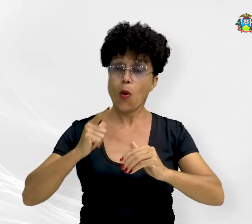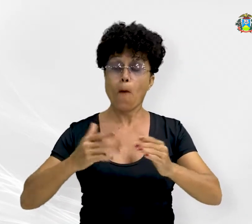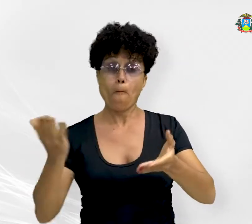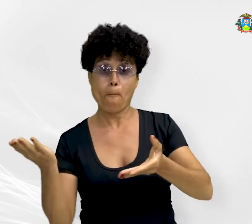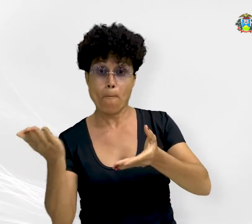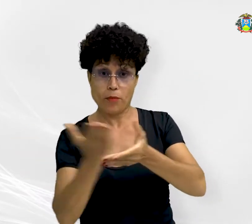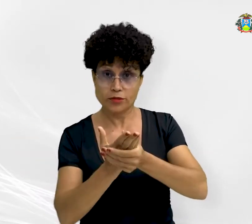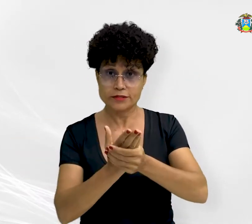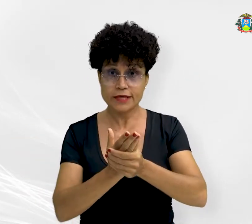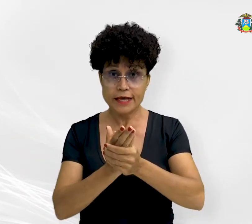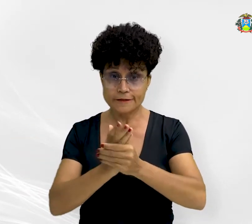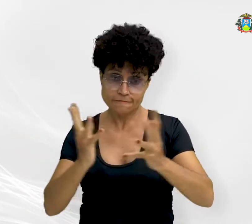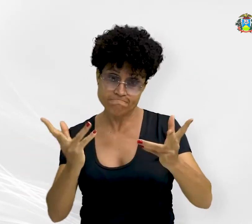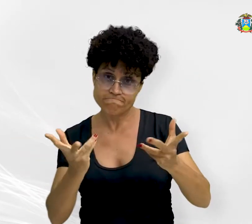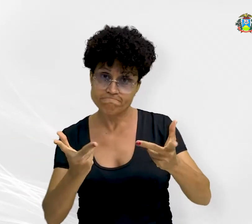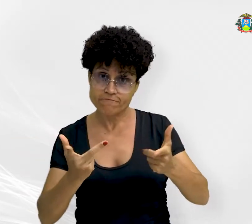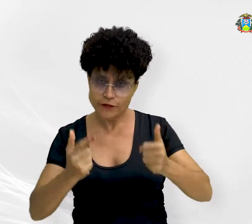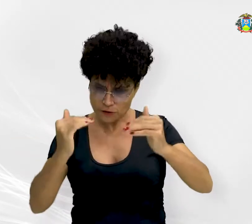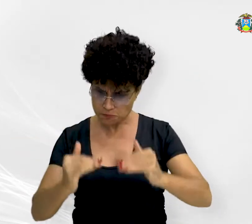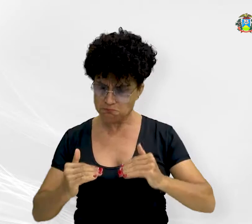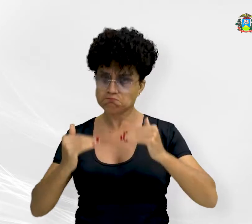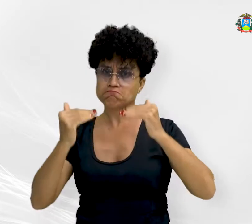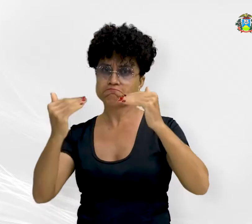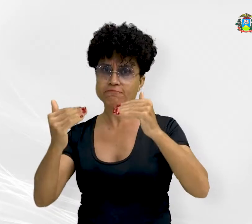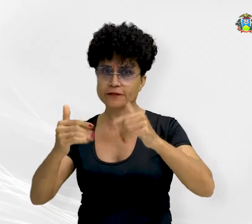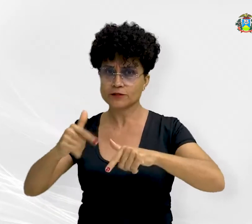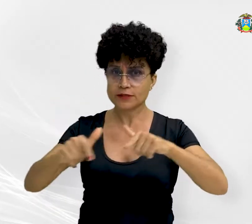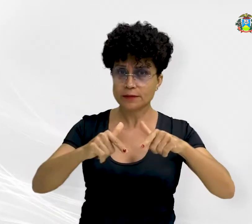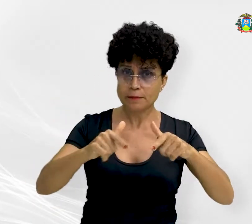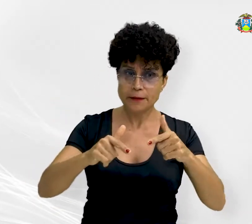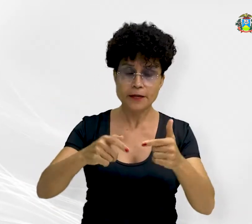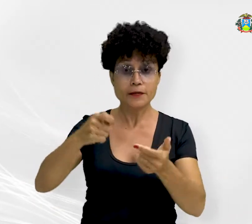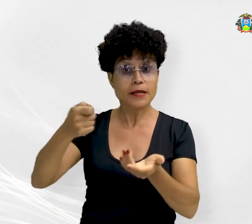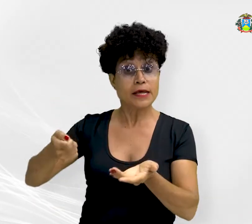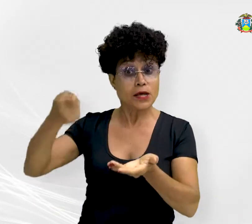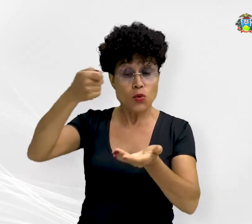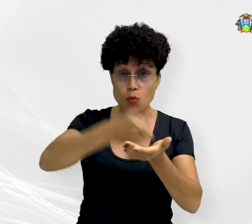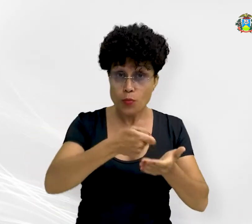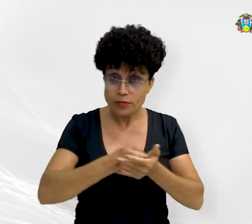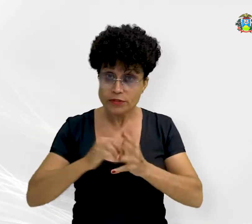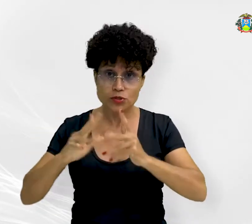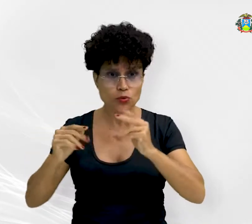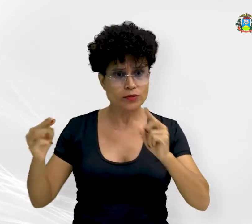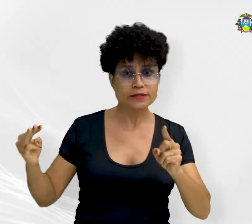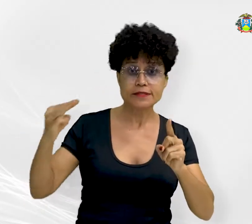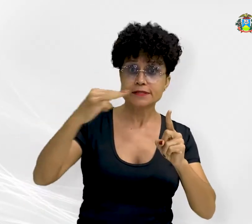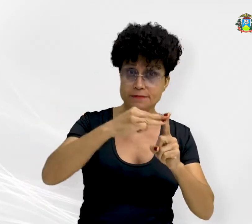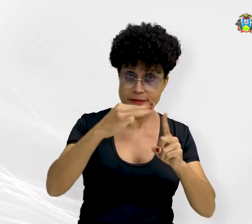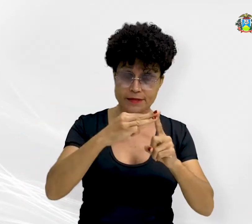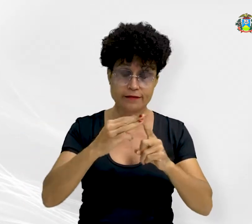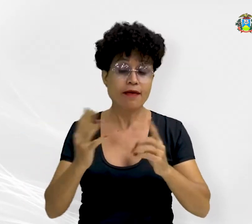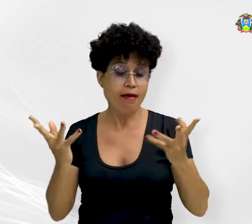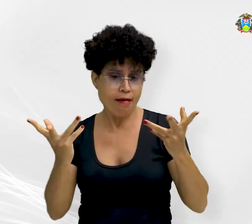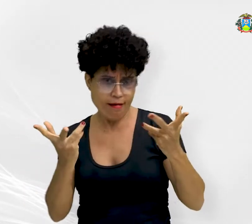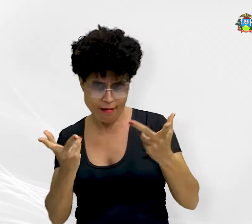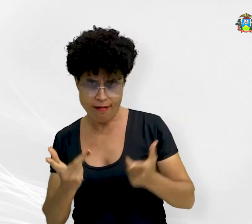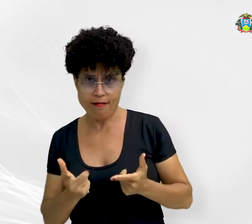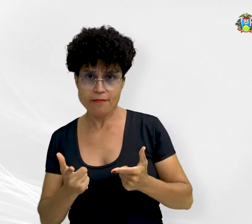eficiência no desempenho funcional, ao cumprimento das netas institucionais, à capacidade resolutiva em questões de alta